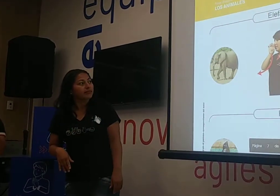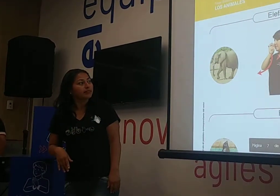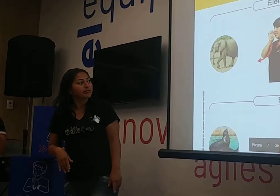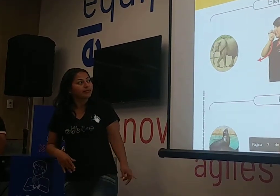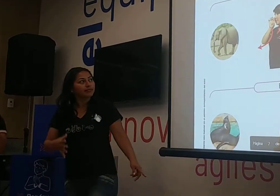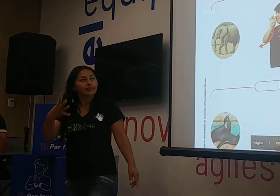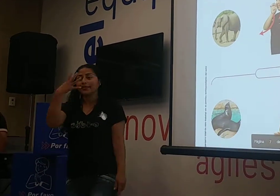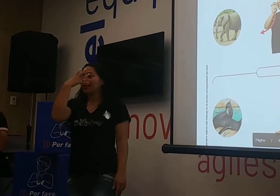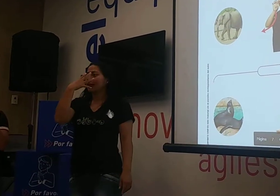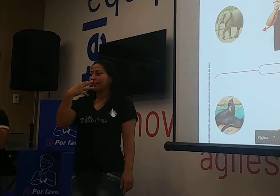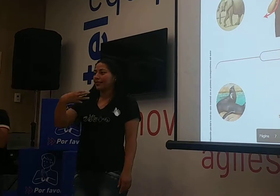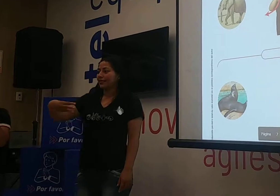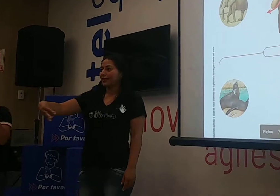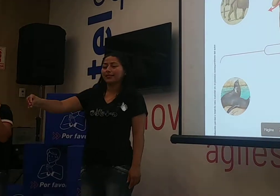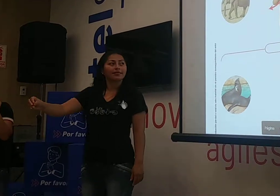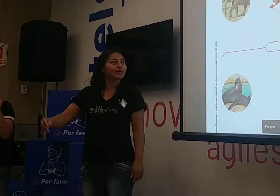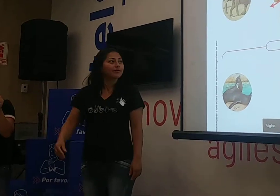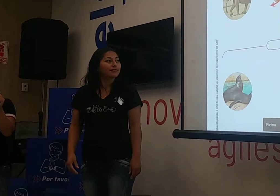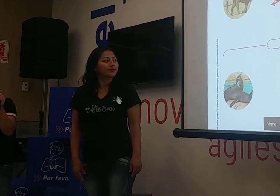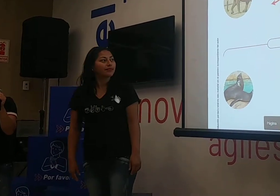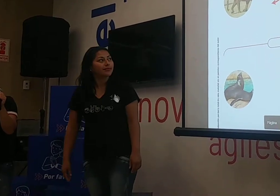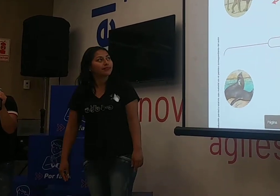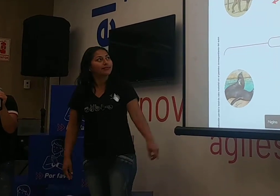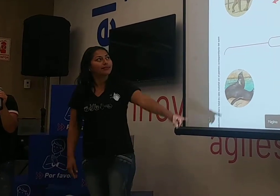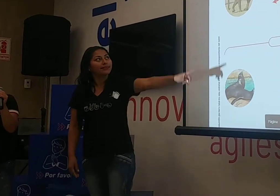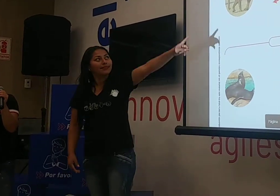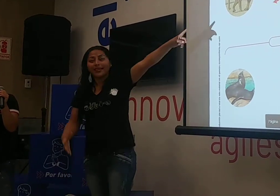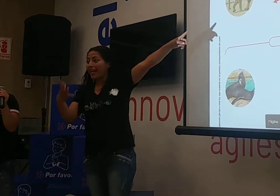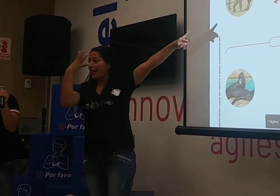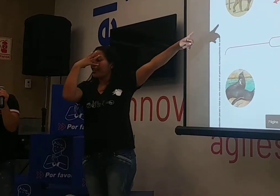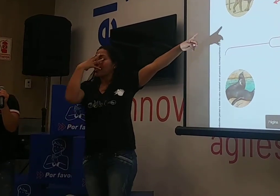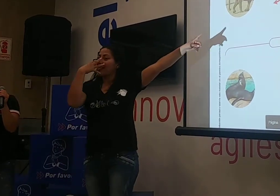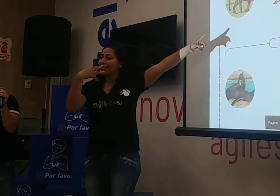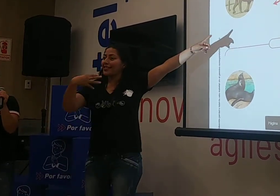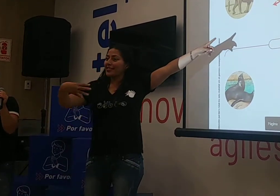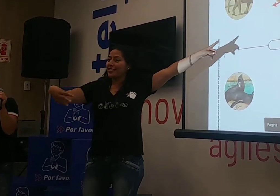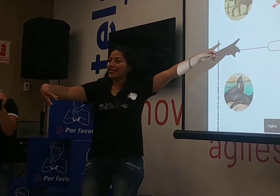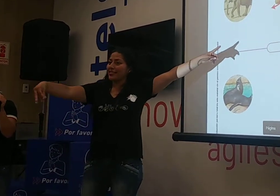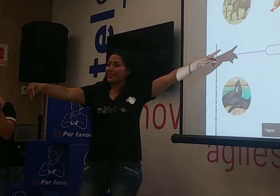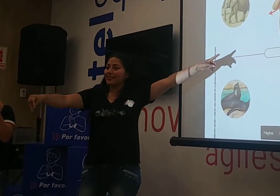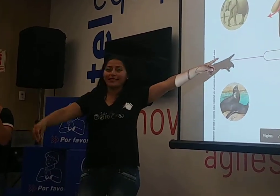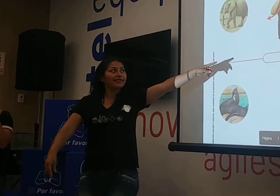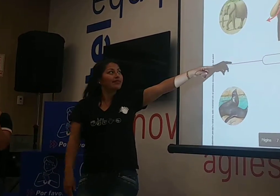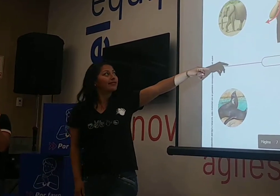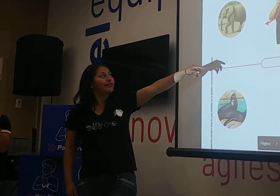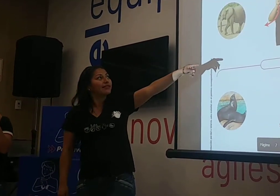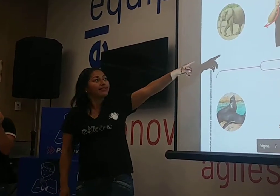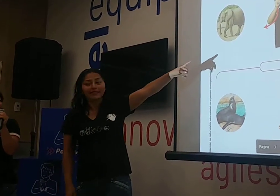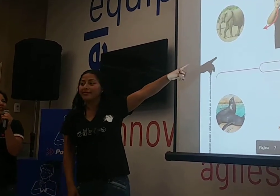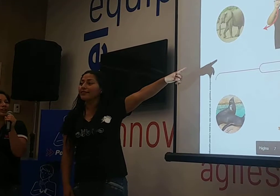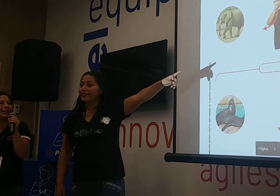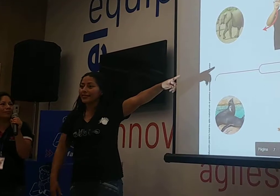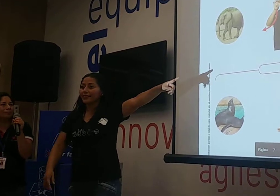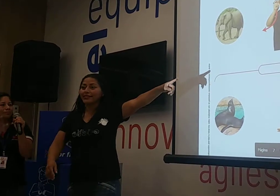Cucarach populations y esta de aquí también con configuración E